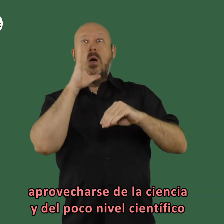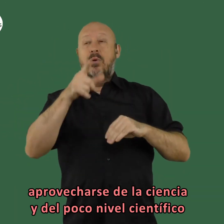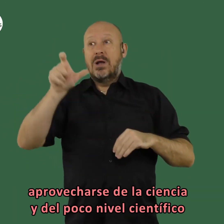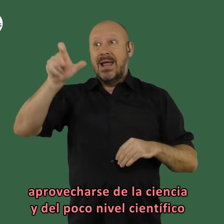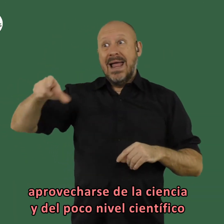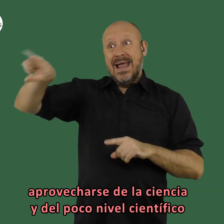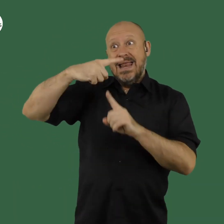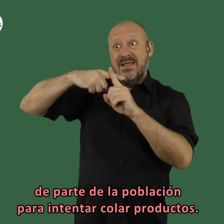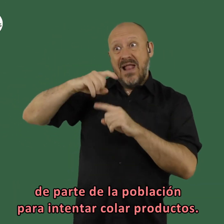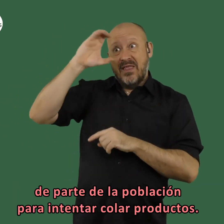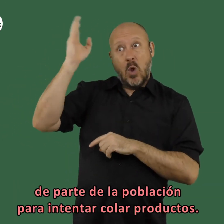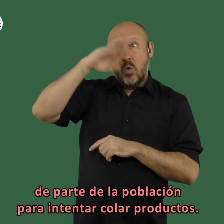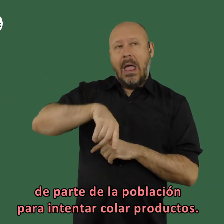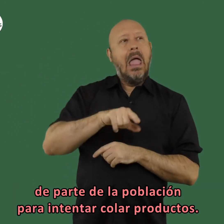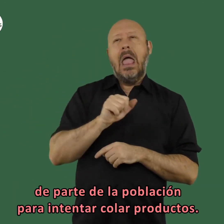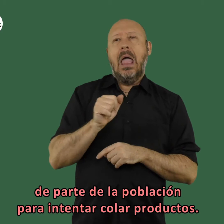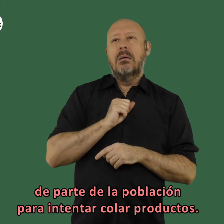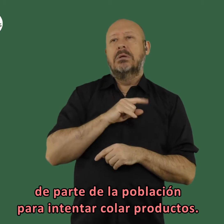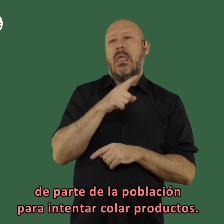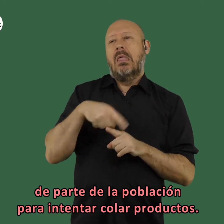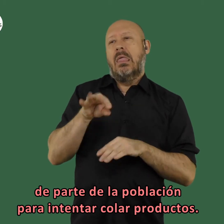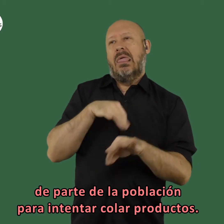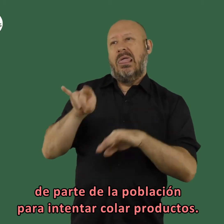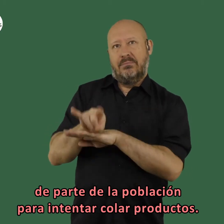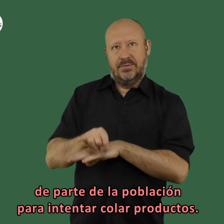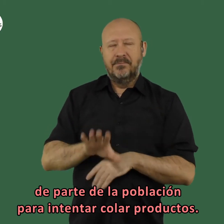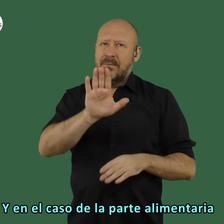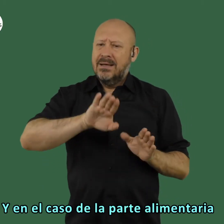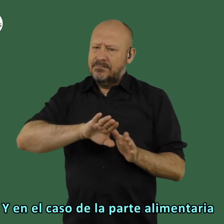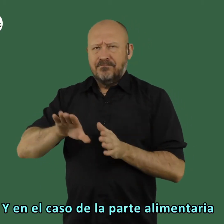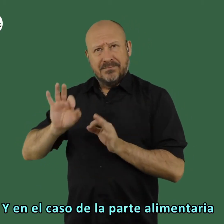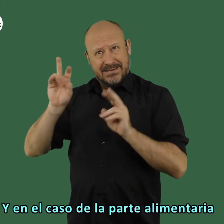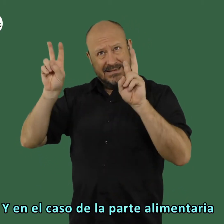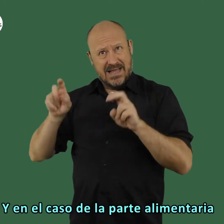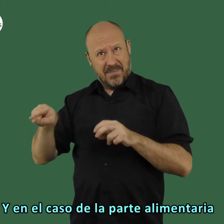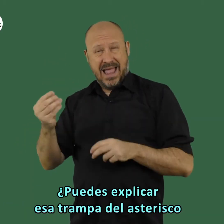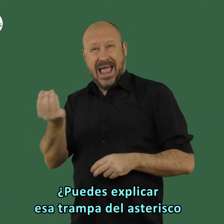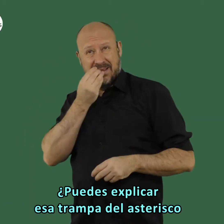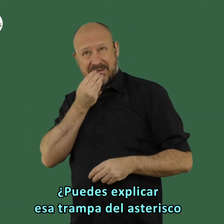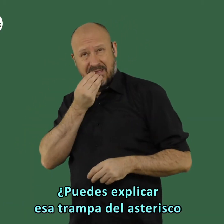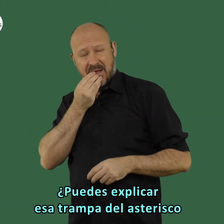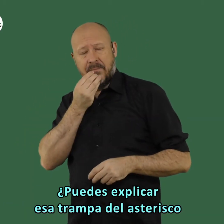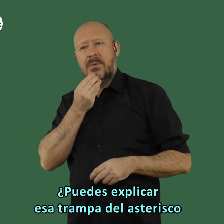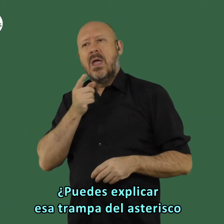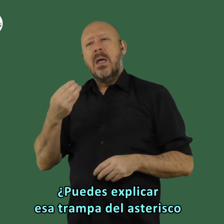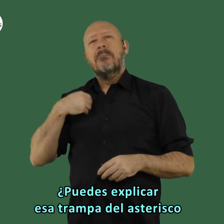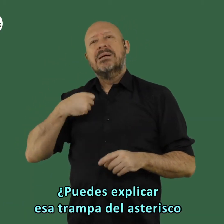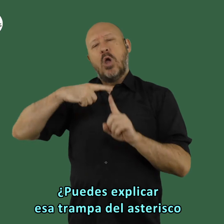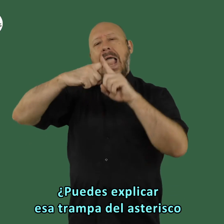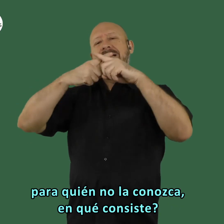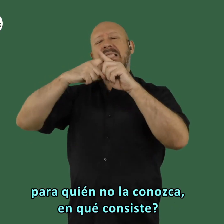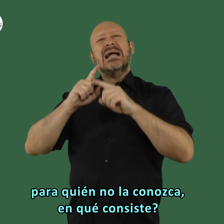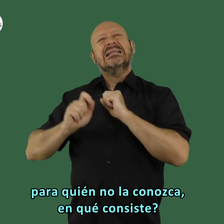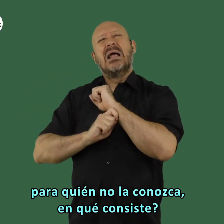y del poco nivel científico de parte de la población para intentar colar producto y en el caso de la parte alimentaria puedes explicar esa trampa del